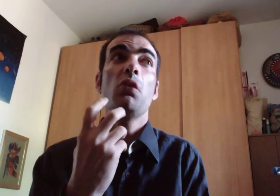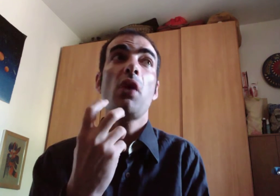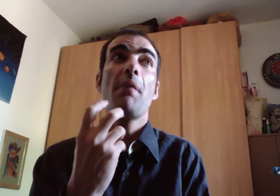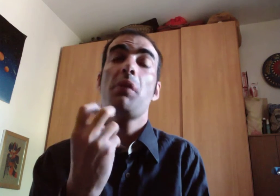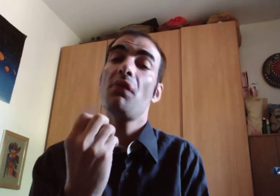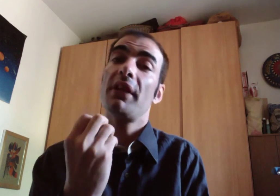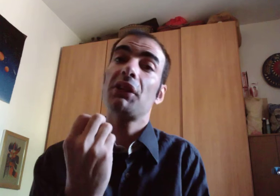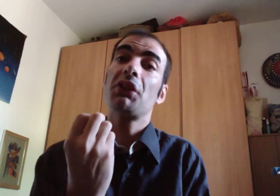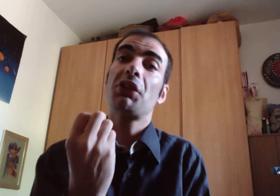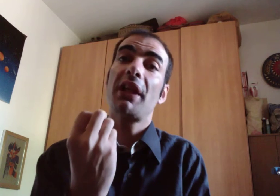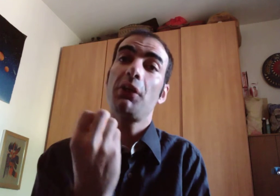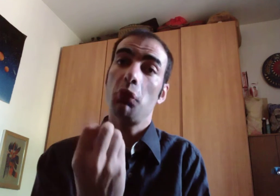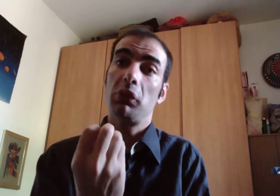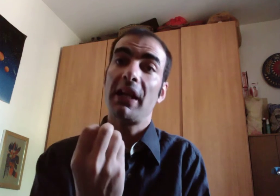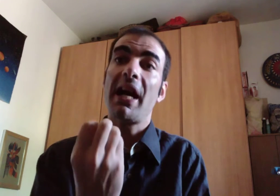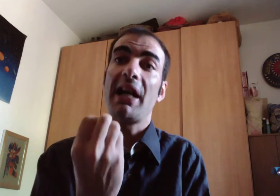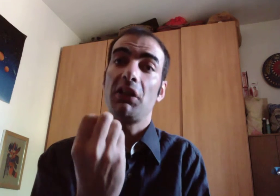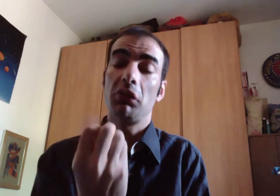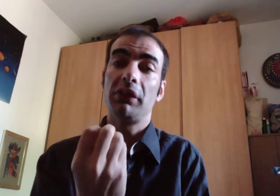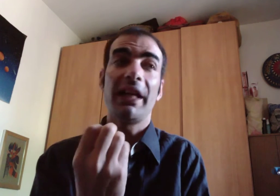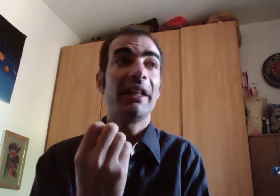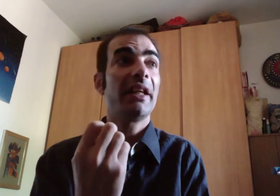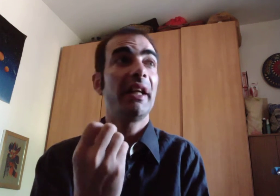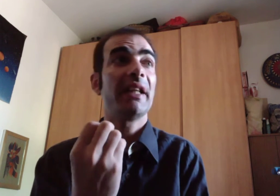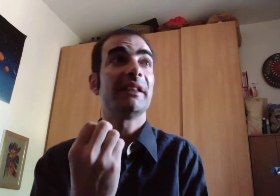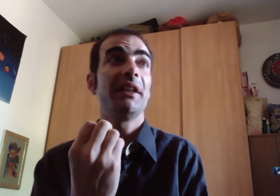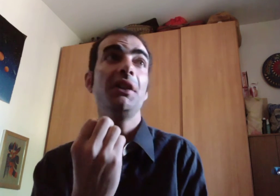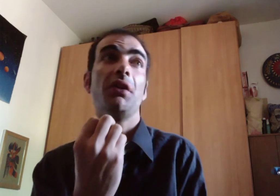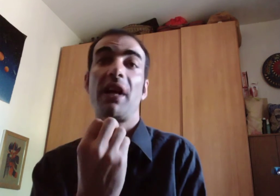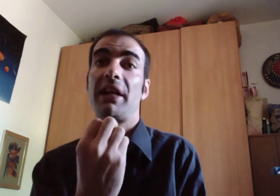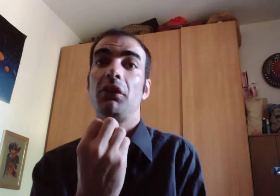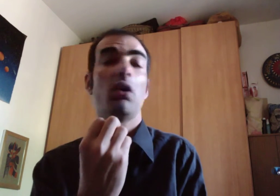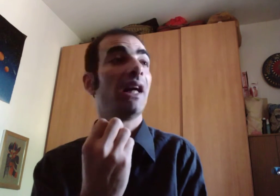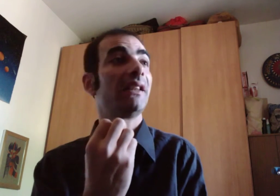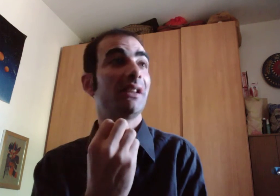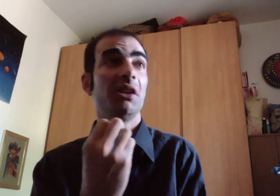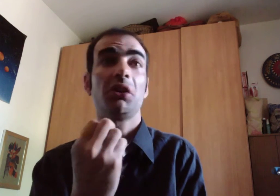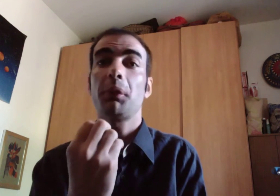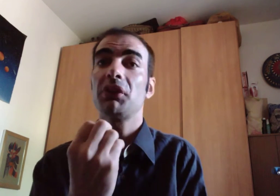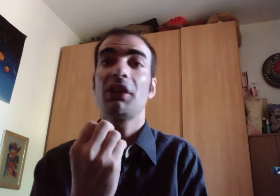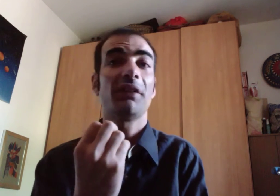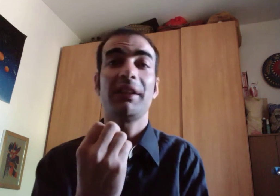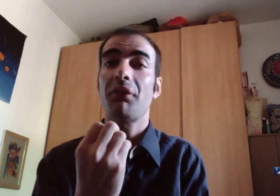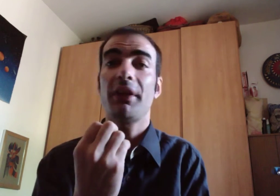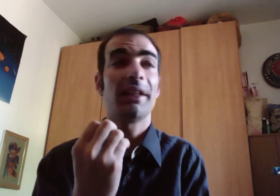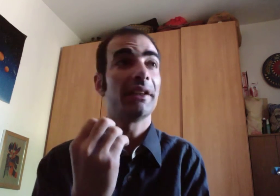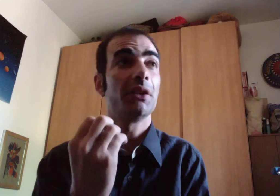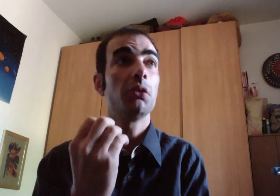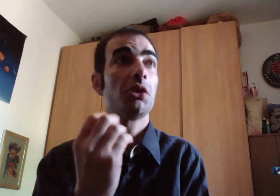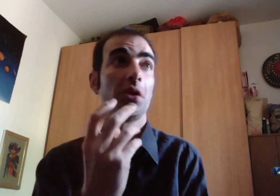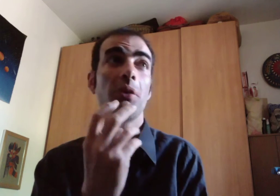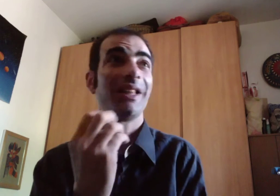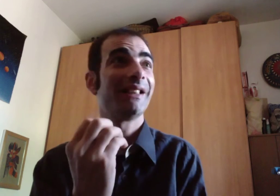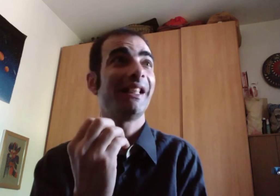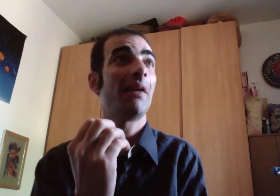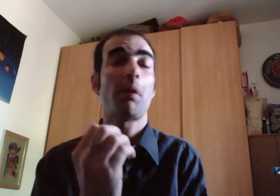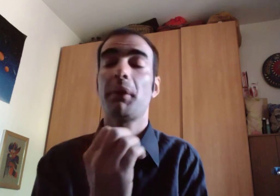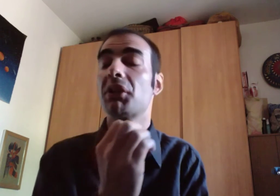web invece ci aiuta a notare che se io vado o altre dieci persone vanno a fare la denuncia in una caserma per